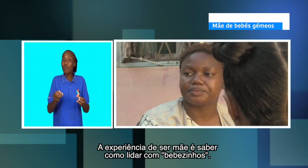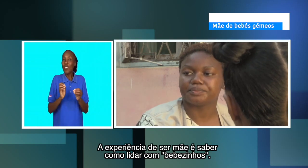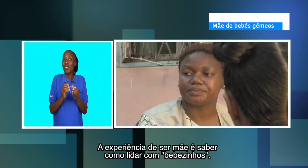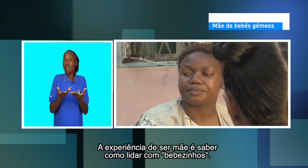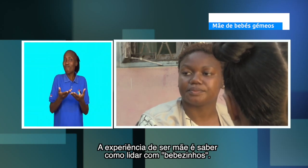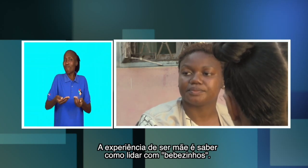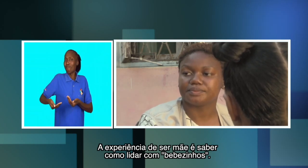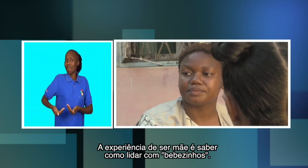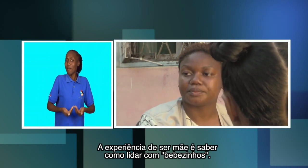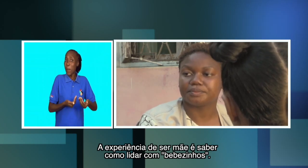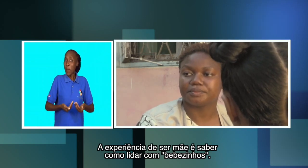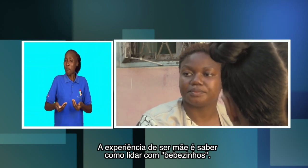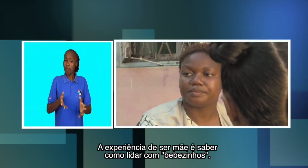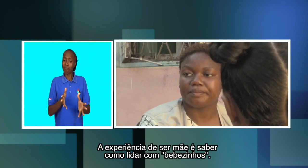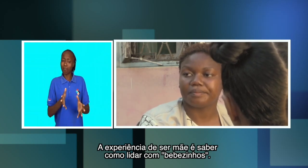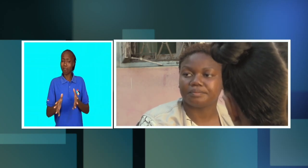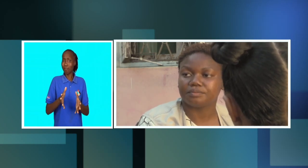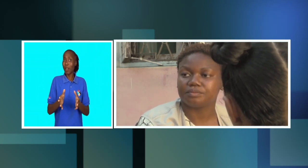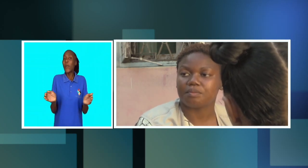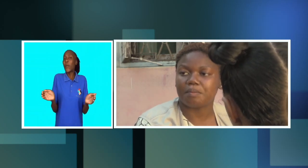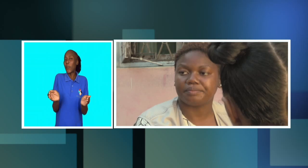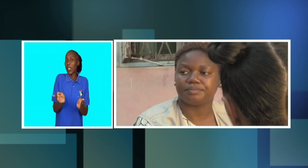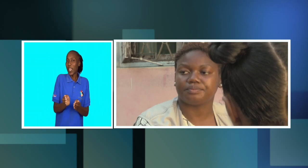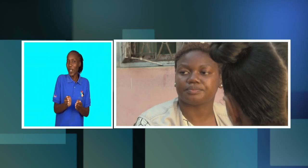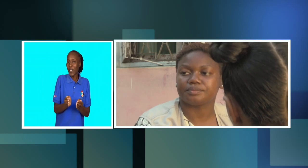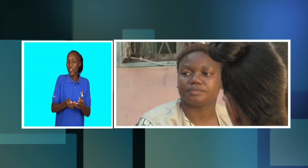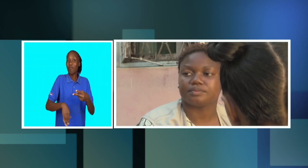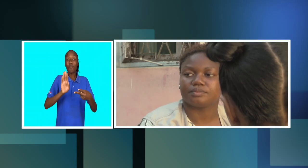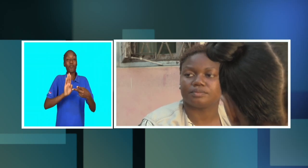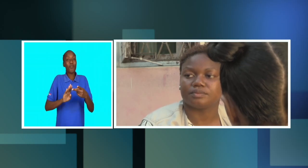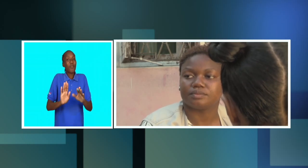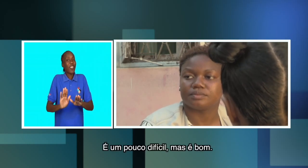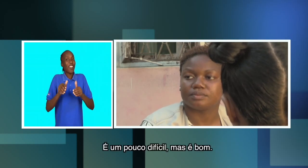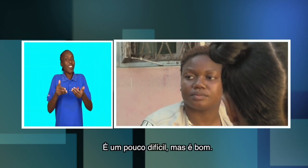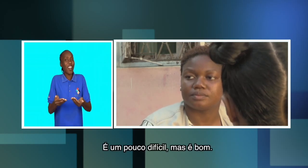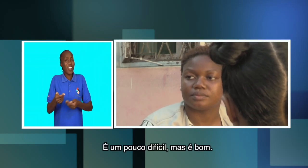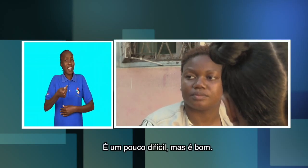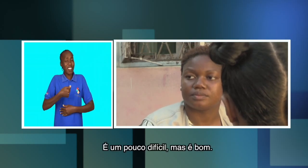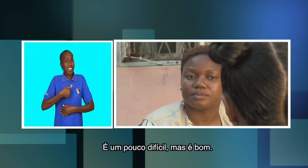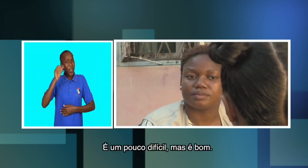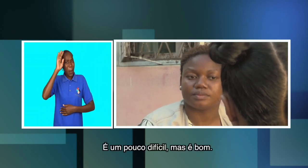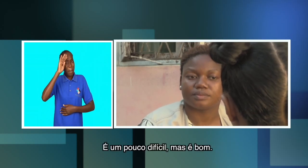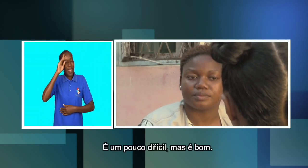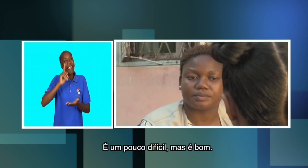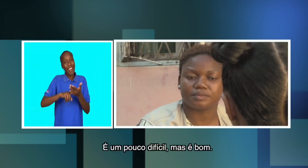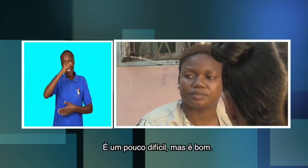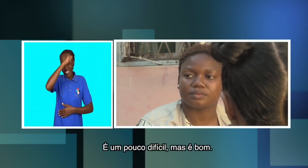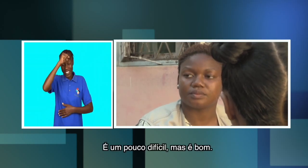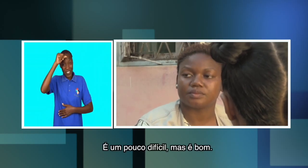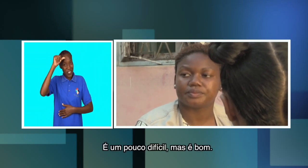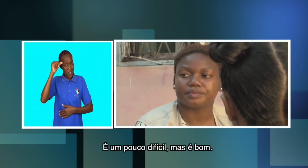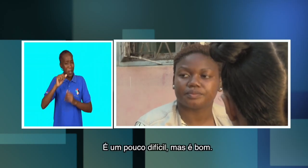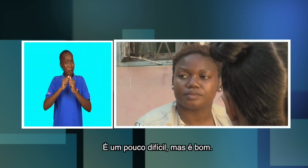se dá com bebezinhos muito pequenos. Então, eu acho que